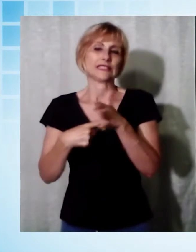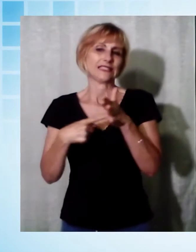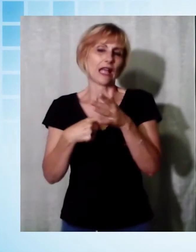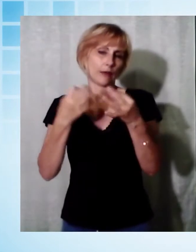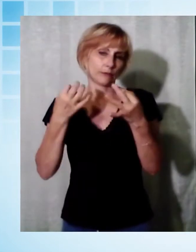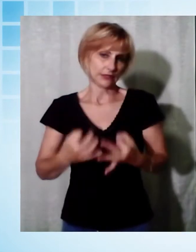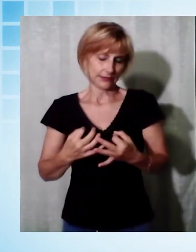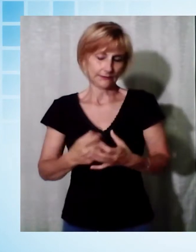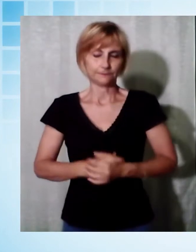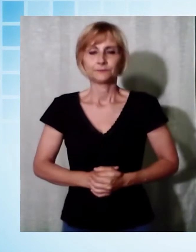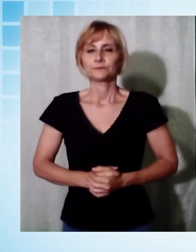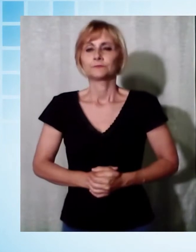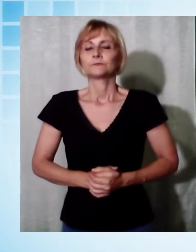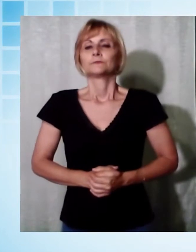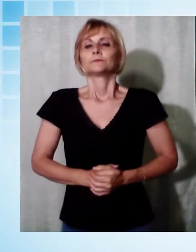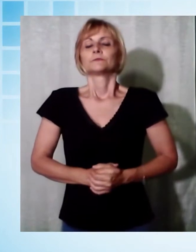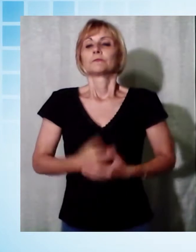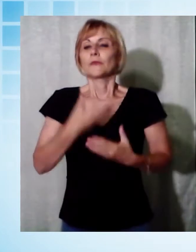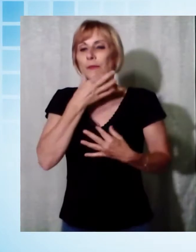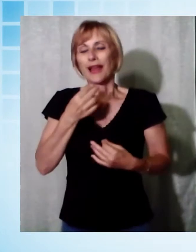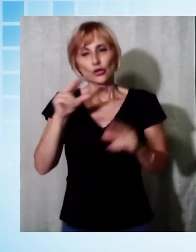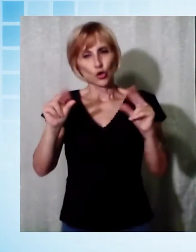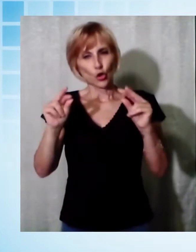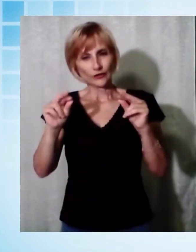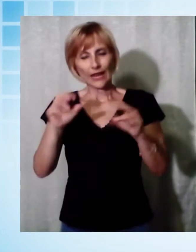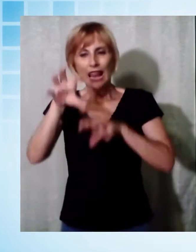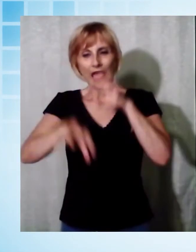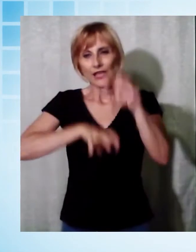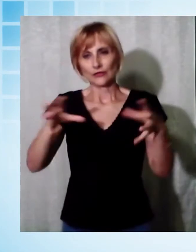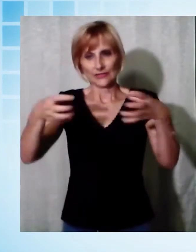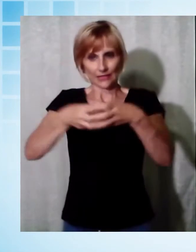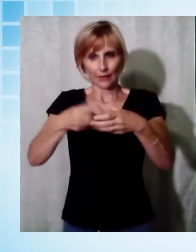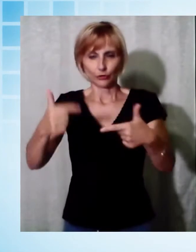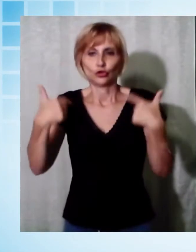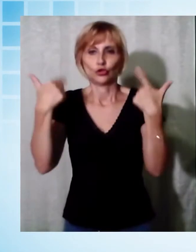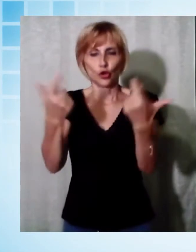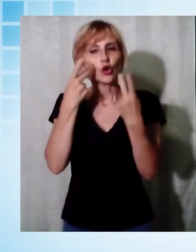notizia, una donazione da parte del Lions Club Antiche Valli Lucchesi.